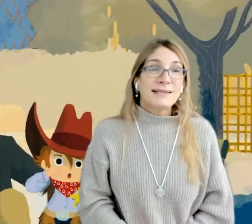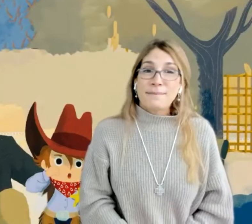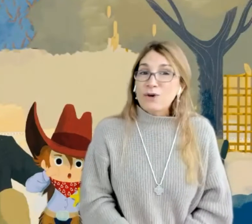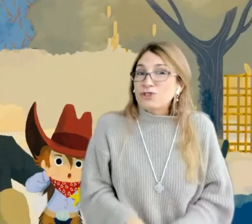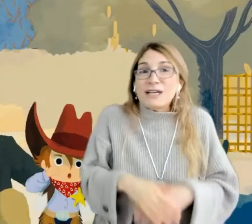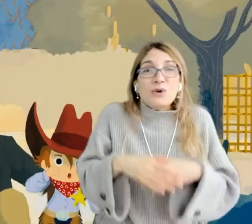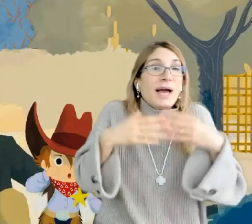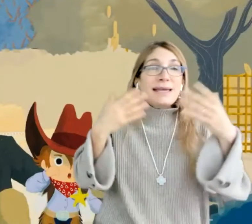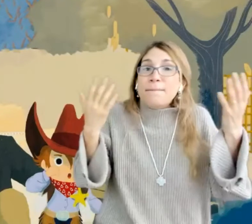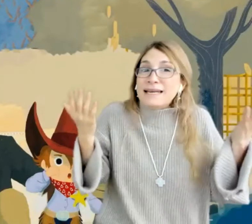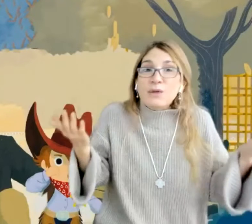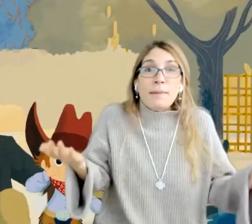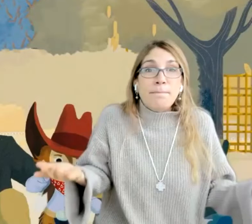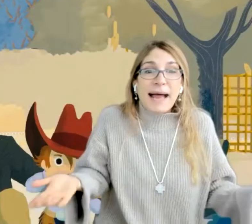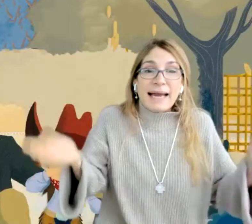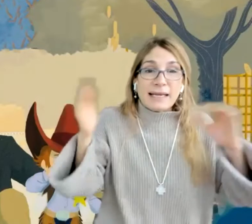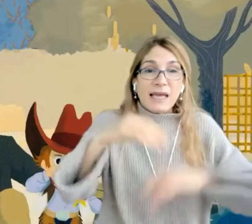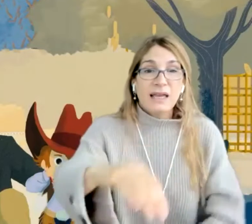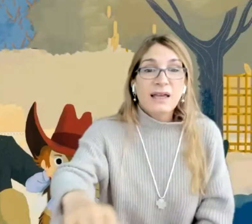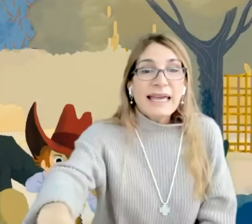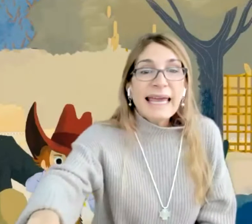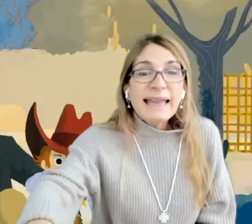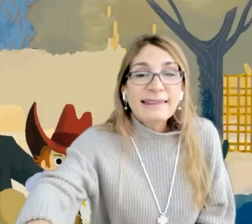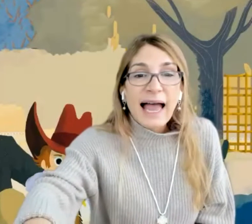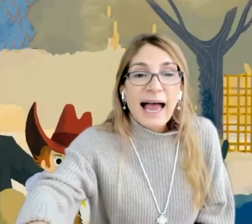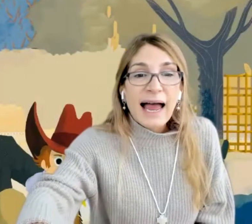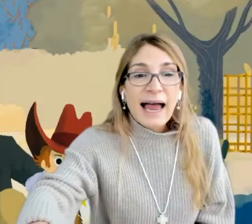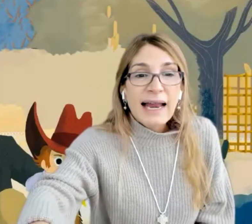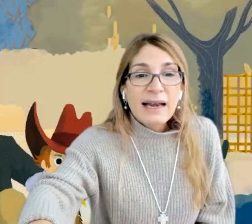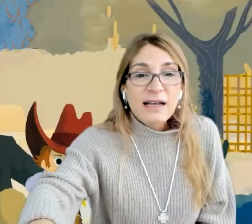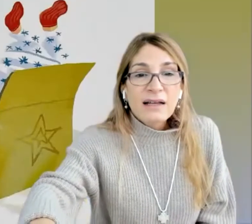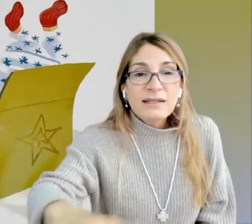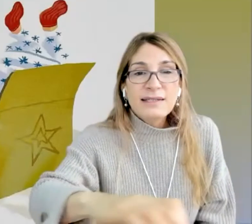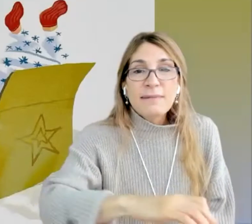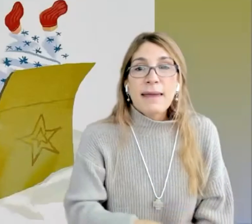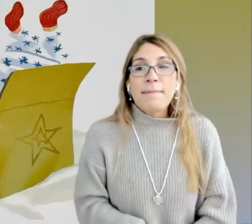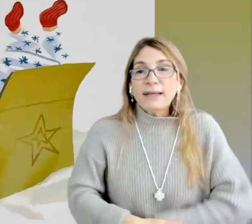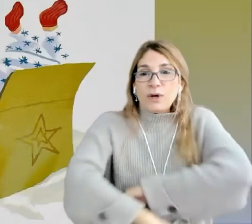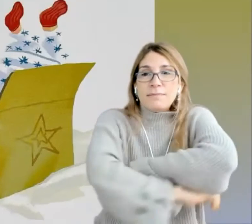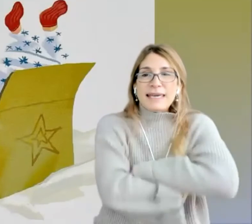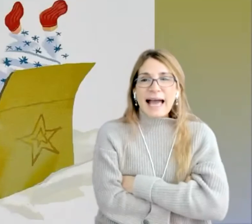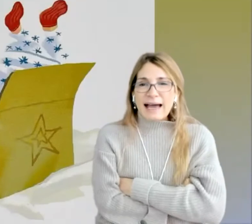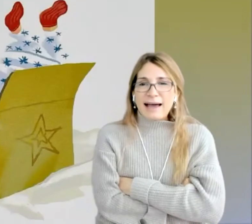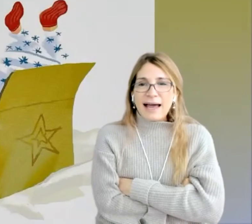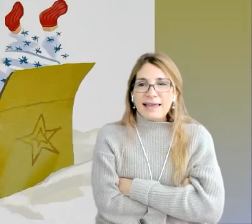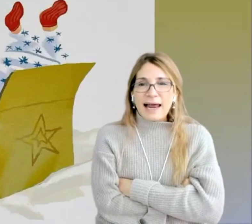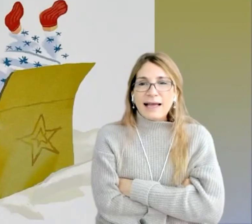mis amigos y que no hayan venido al parque. ¿Qué tal? Me meto en mi caja de la